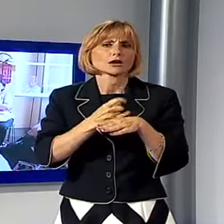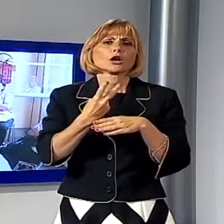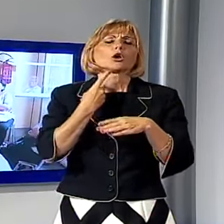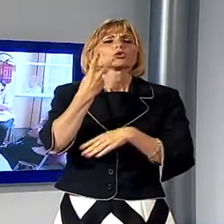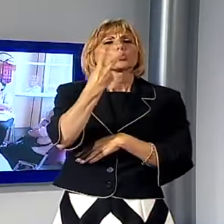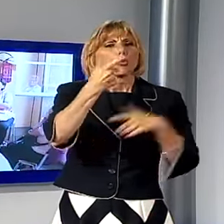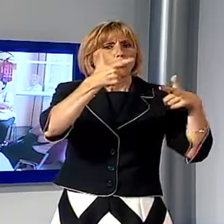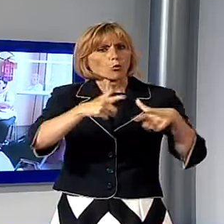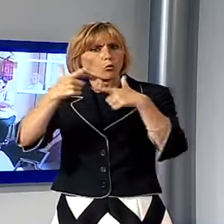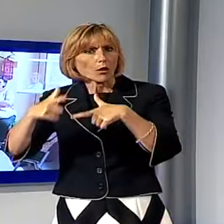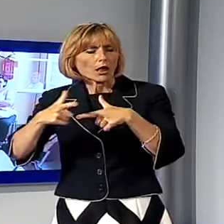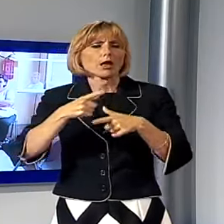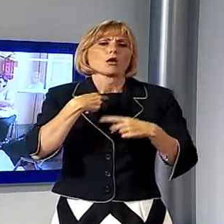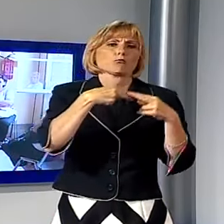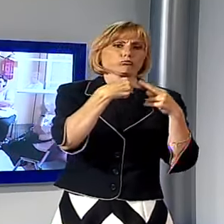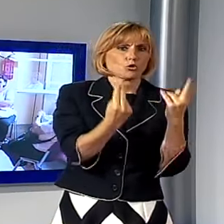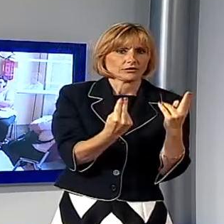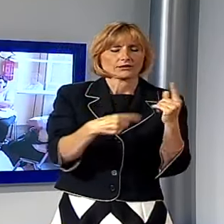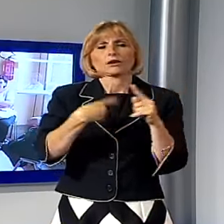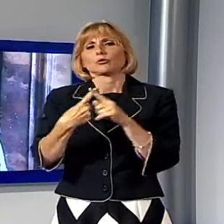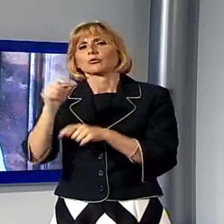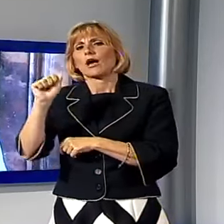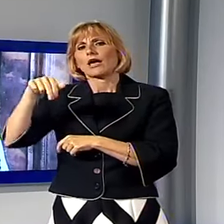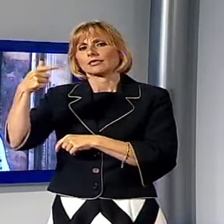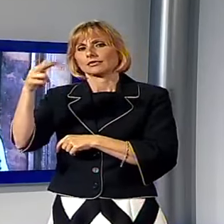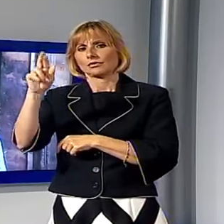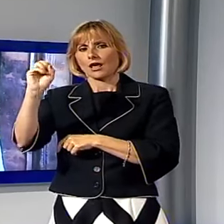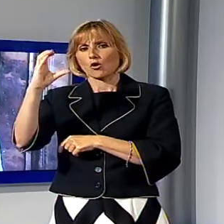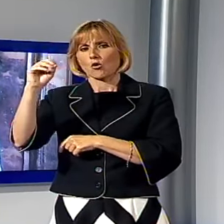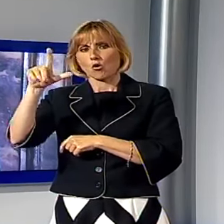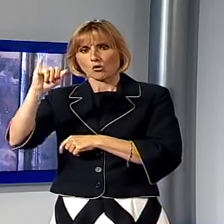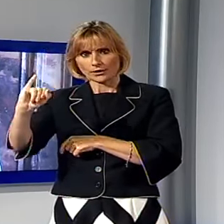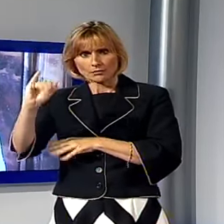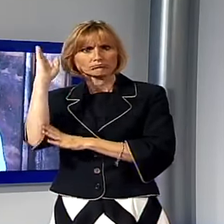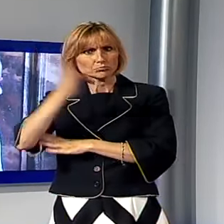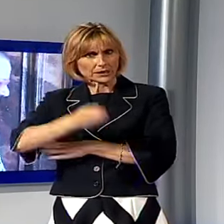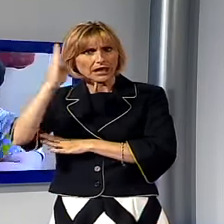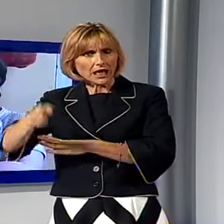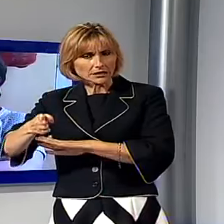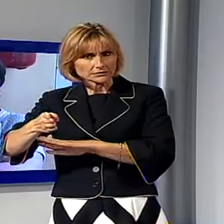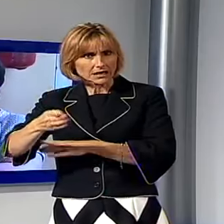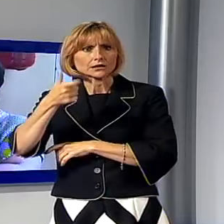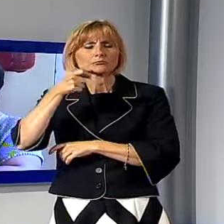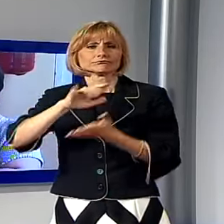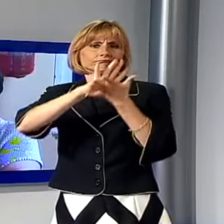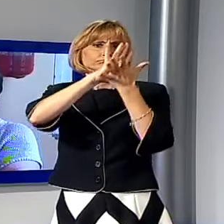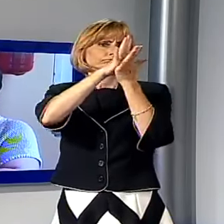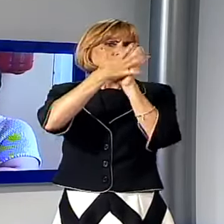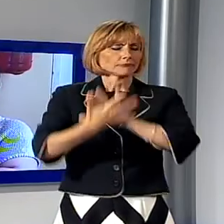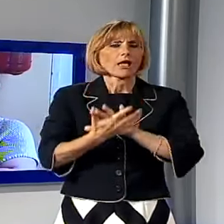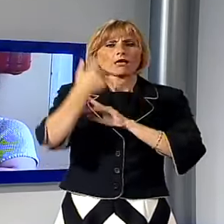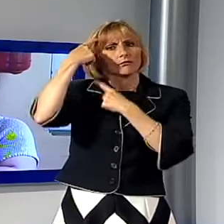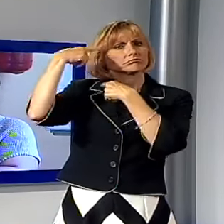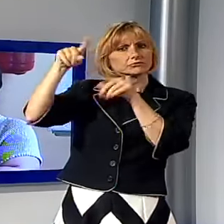quartieri del capoluogo, Ponte Tetto e Antraccoli, penalizzati, anche se in maniera diversa, dalla rivoluzione decisa dal